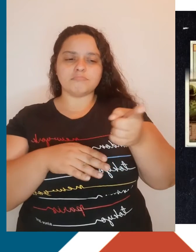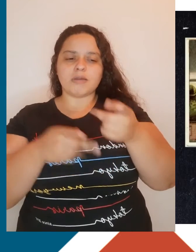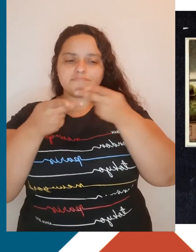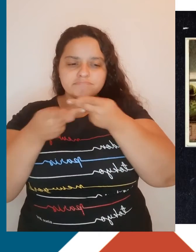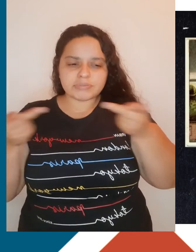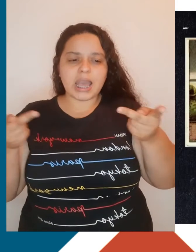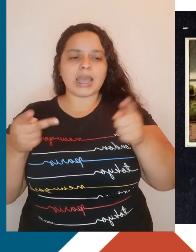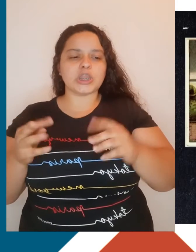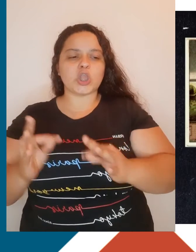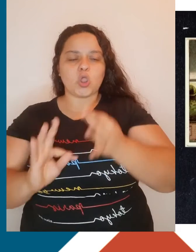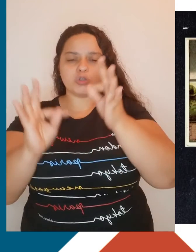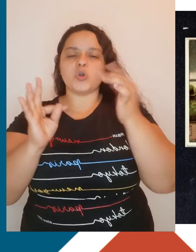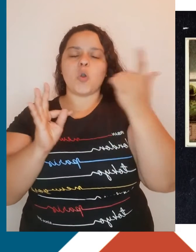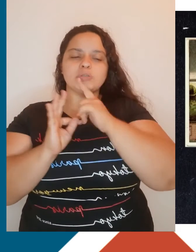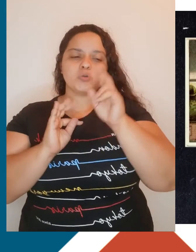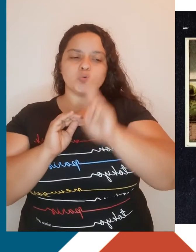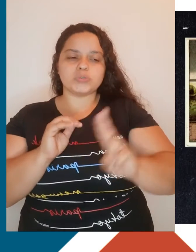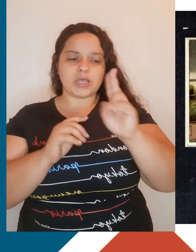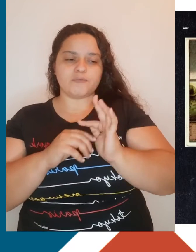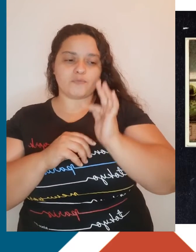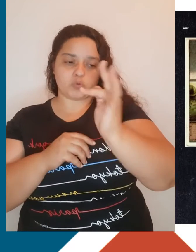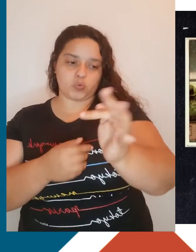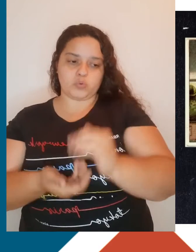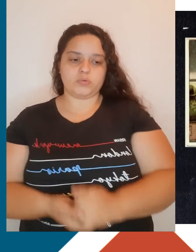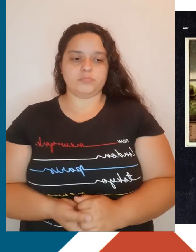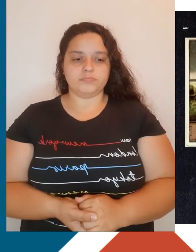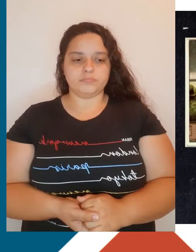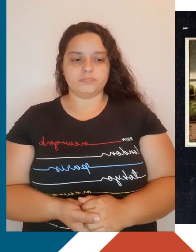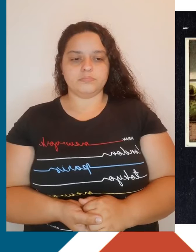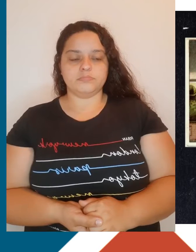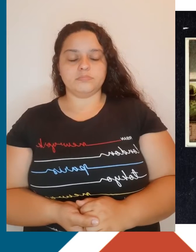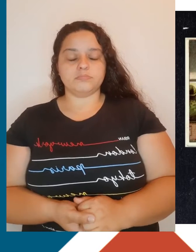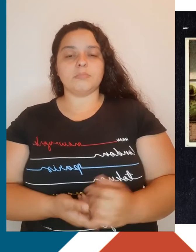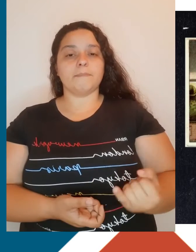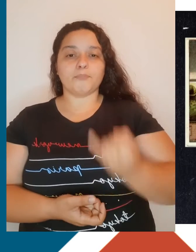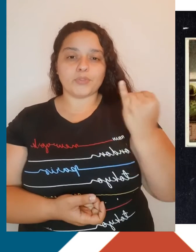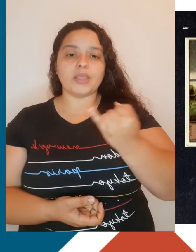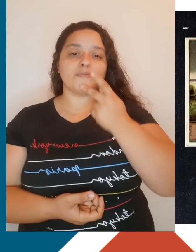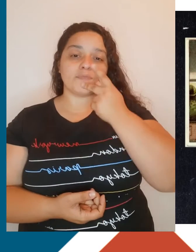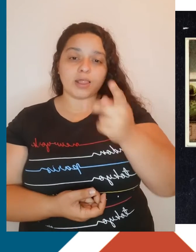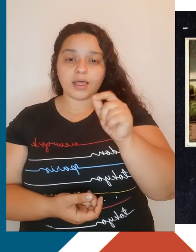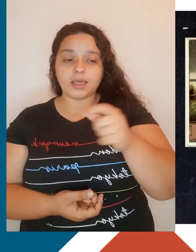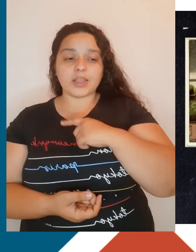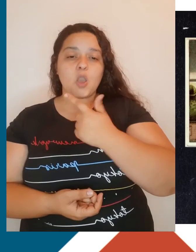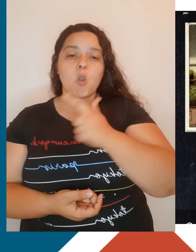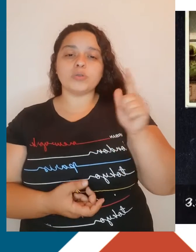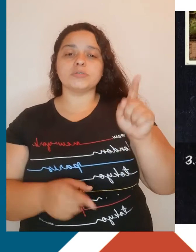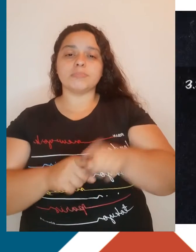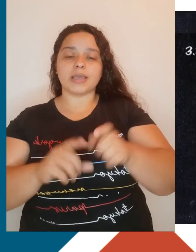ser utilizada no futuro. É importante destacar duas outras características da sociedade